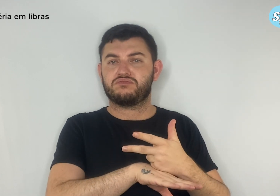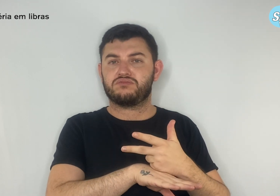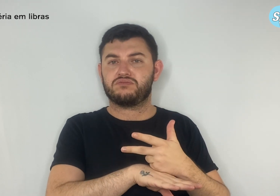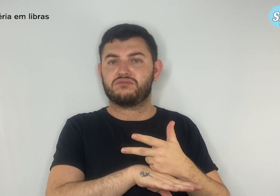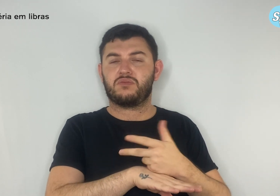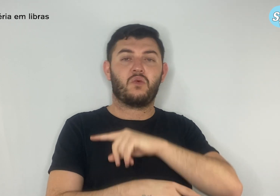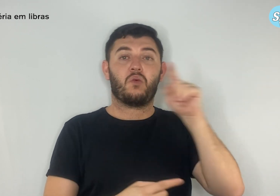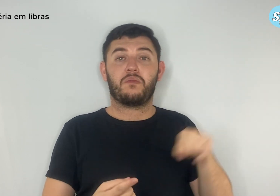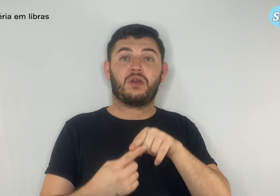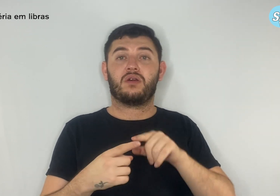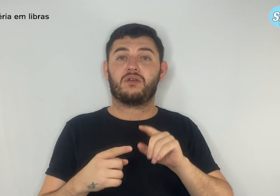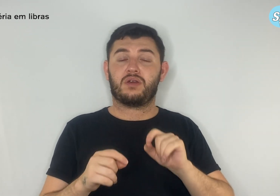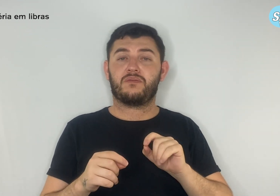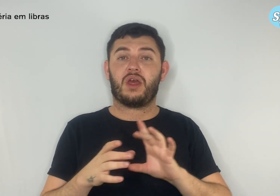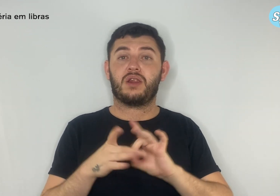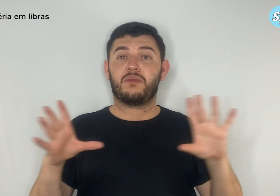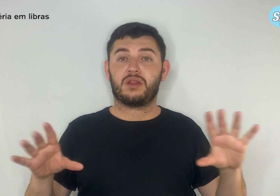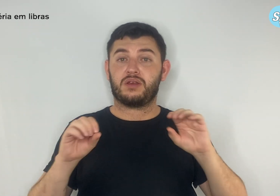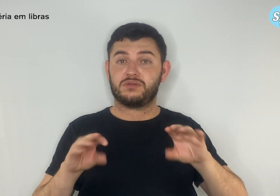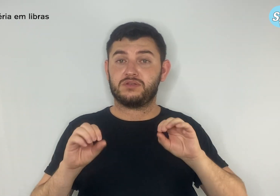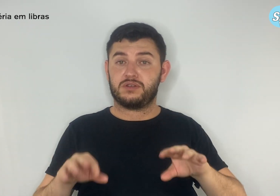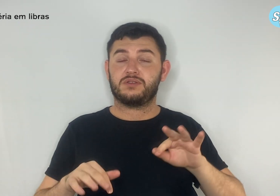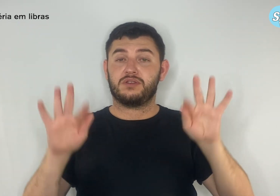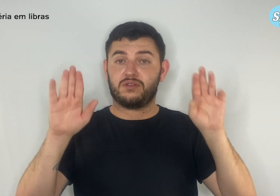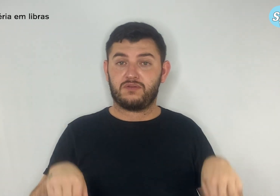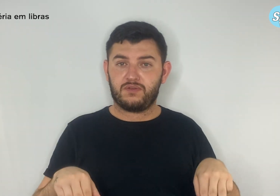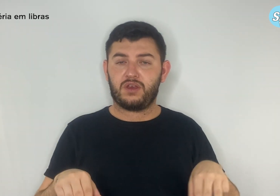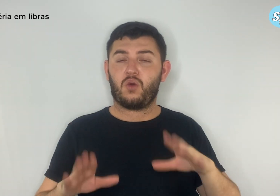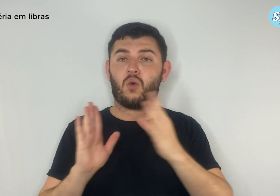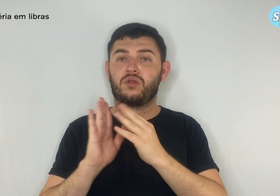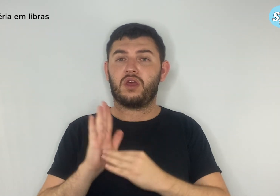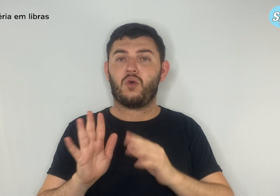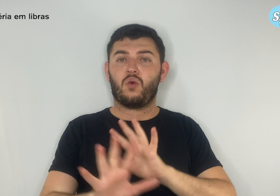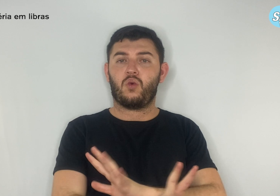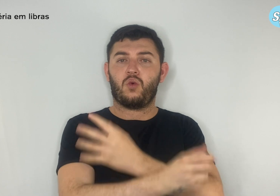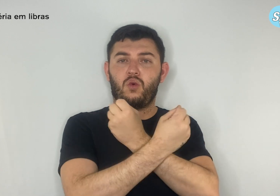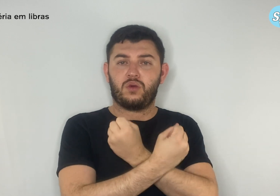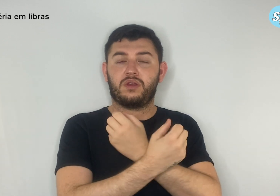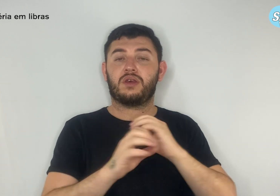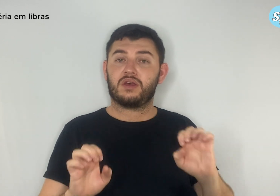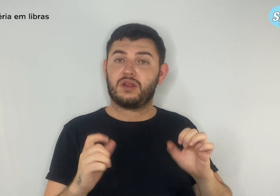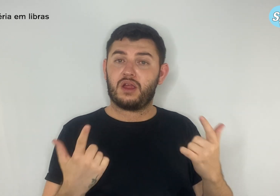fim da liberdade de cátedra, a censura de conteúdos e a perseguição de docentes.